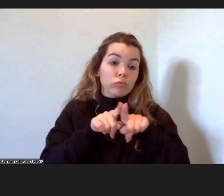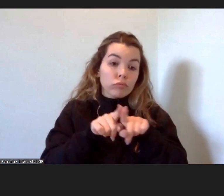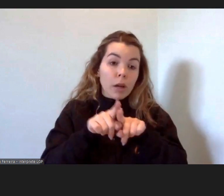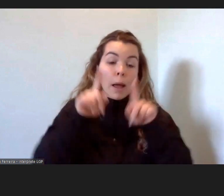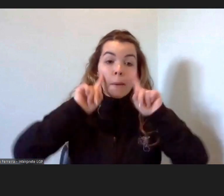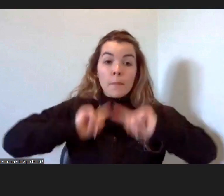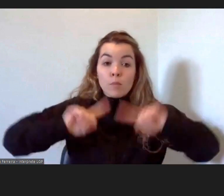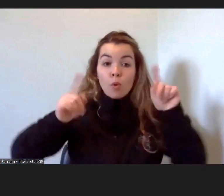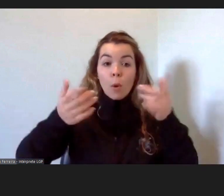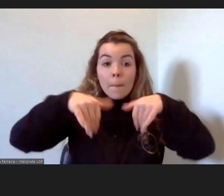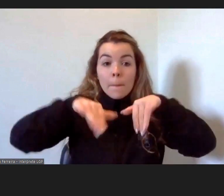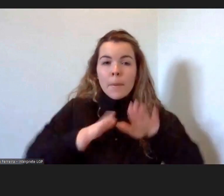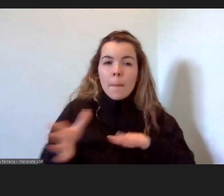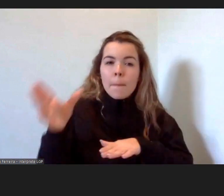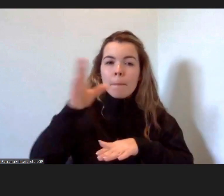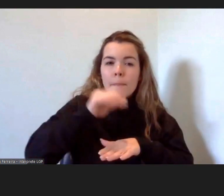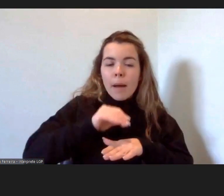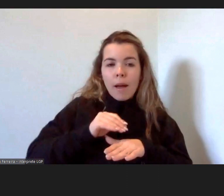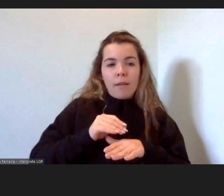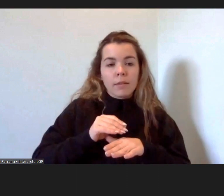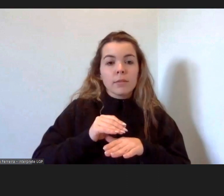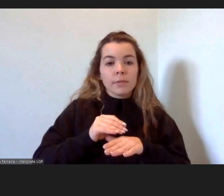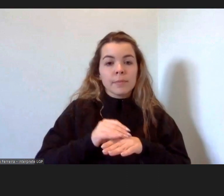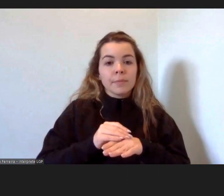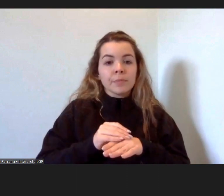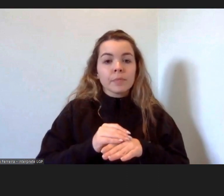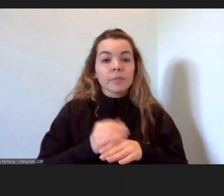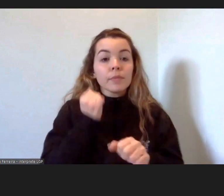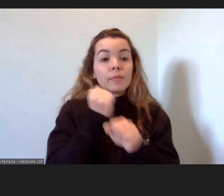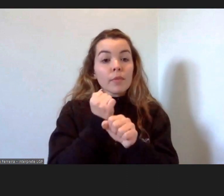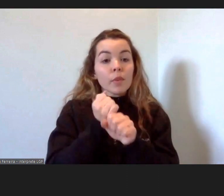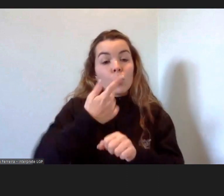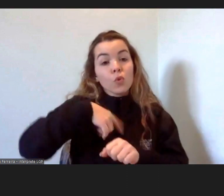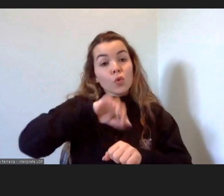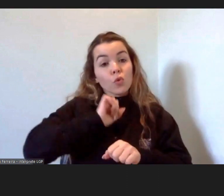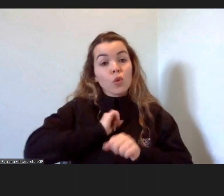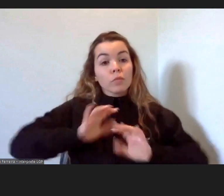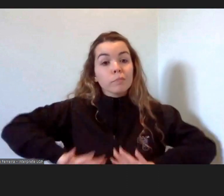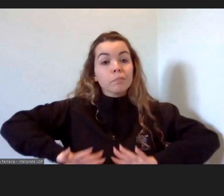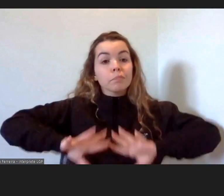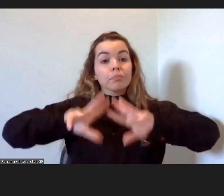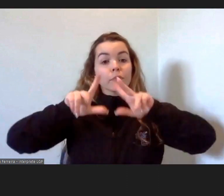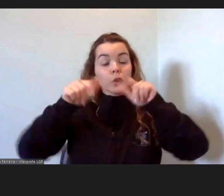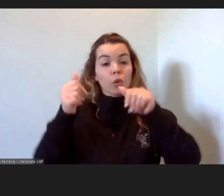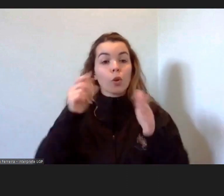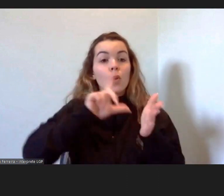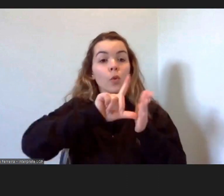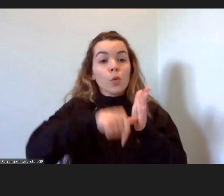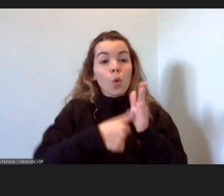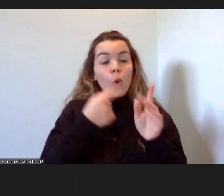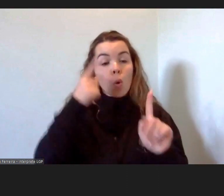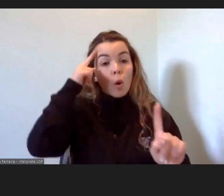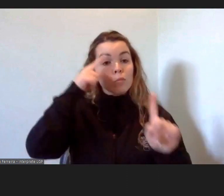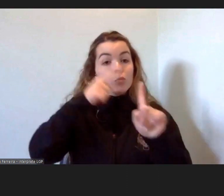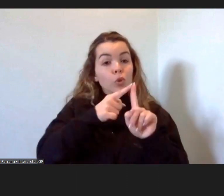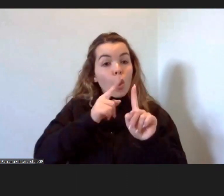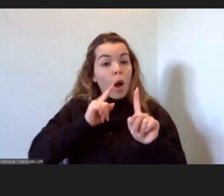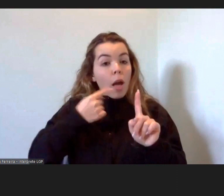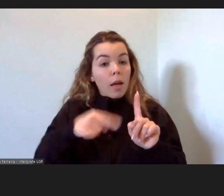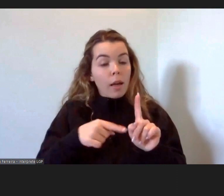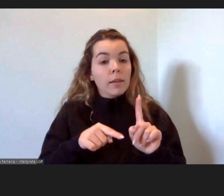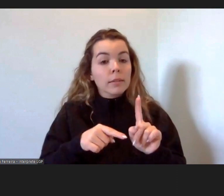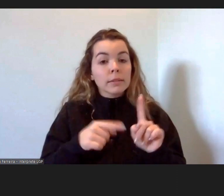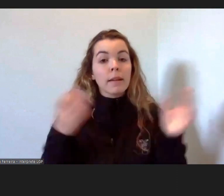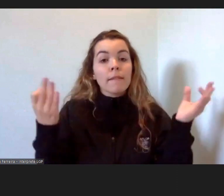vai um bocadinho além disso. E o trabalho consiste em desenvolver projetos com um propósito e que, de facto,